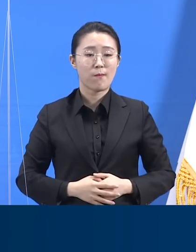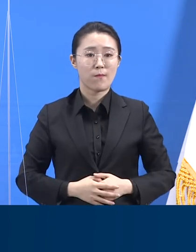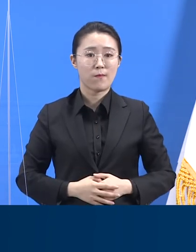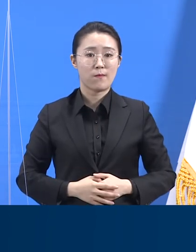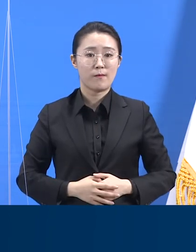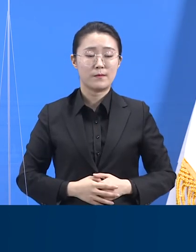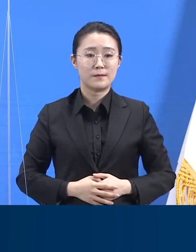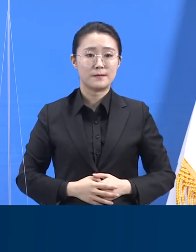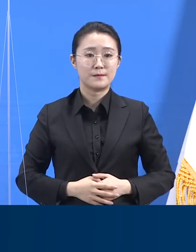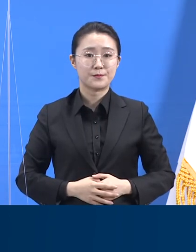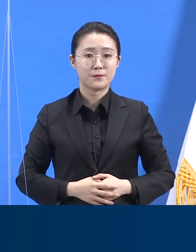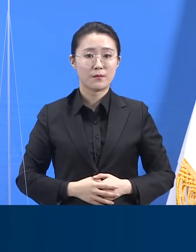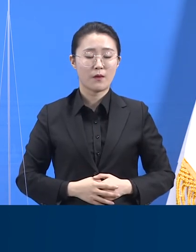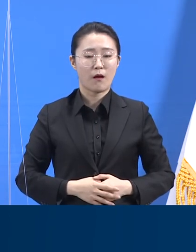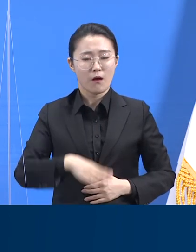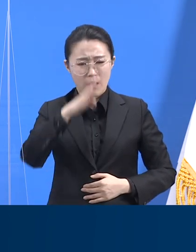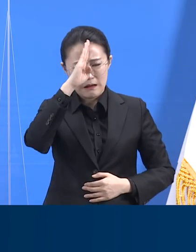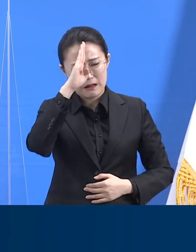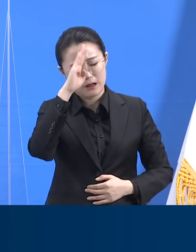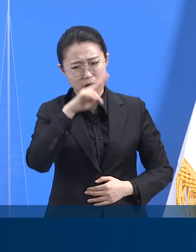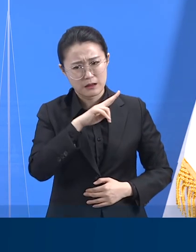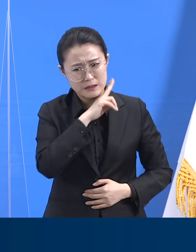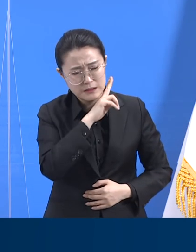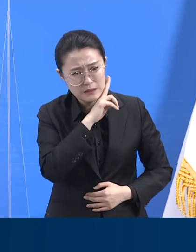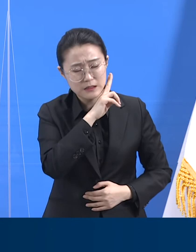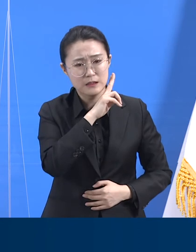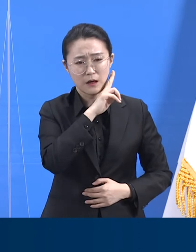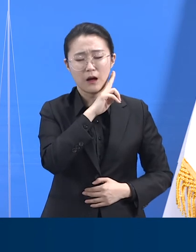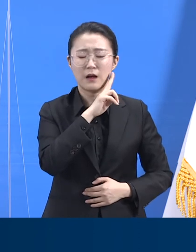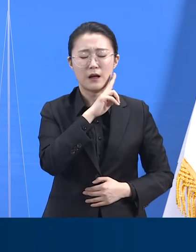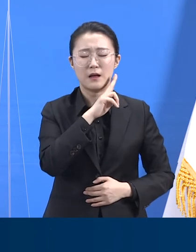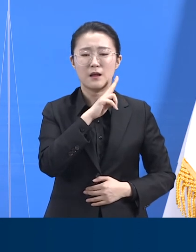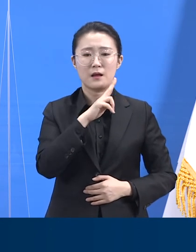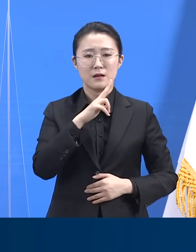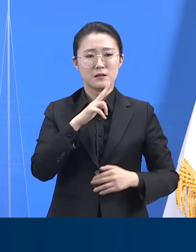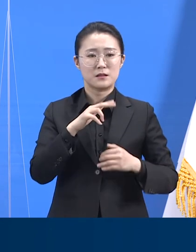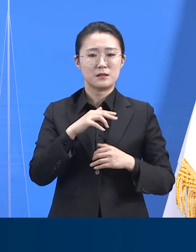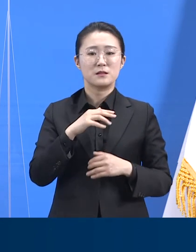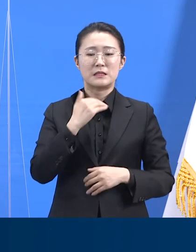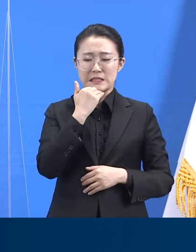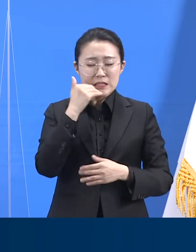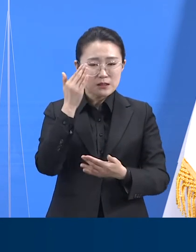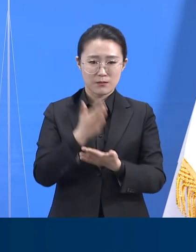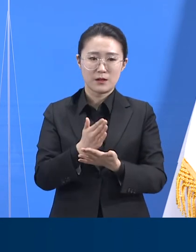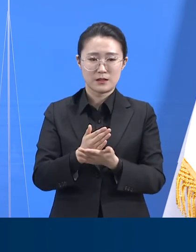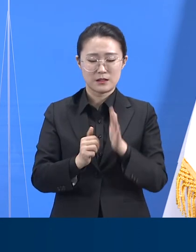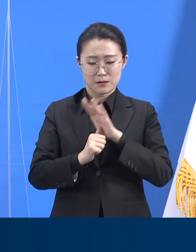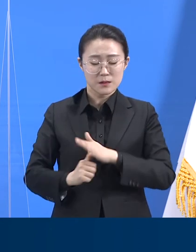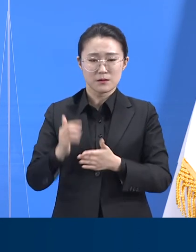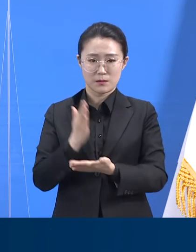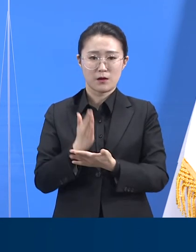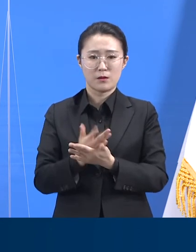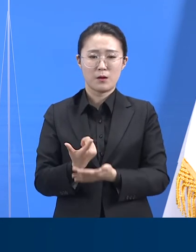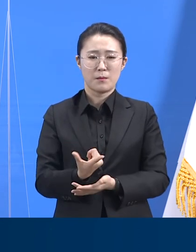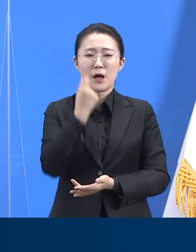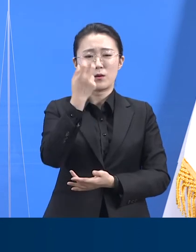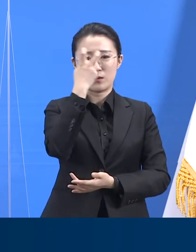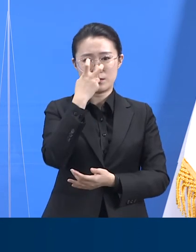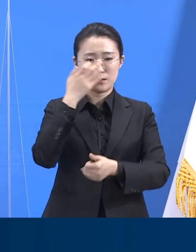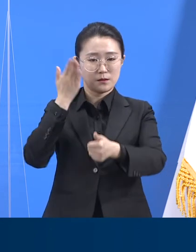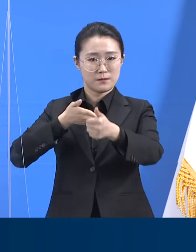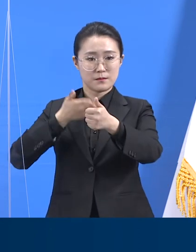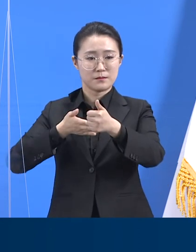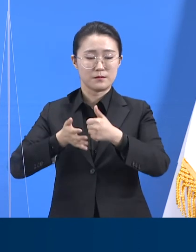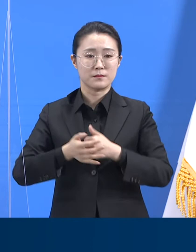의심되면 주저없이 진단검사 슬로건을 기억해 주십시오. 도의 유증상자 조기